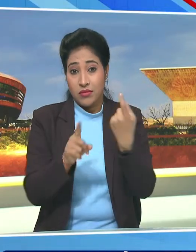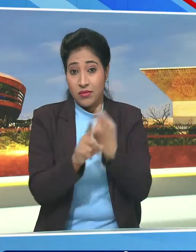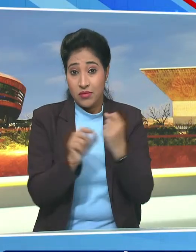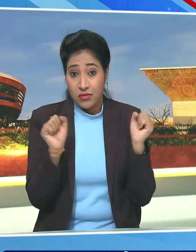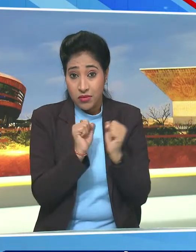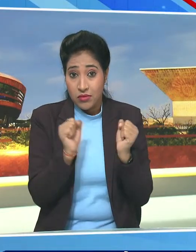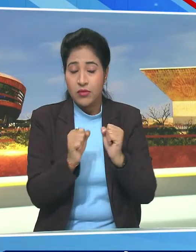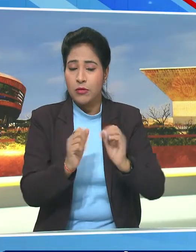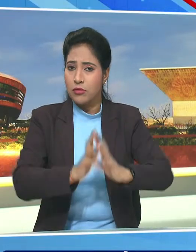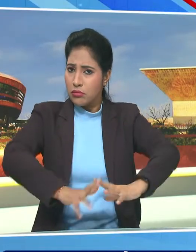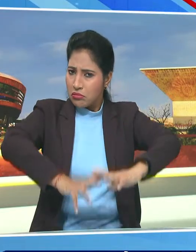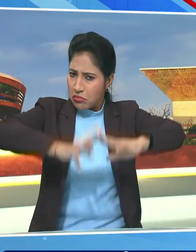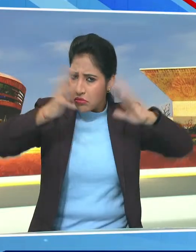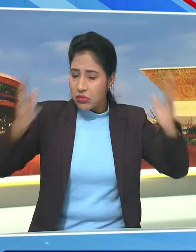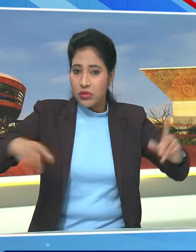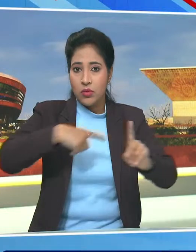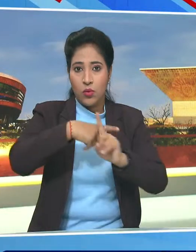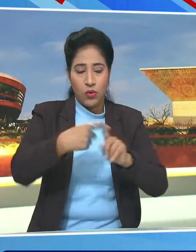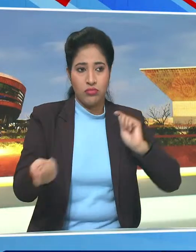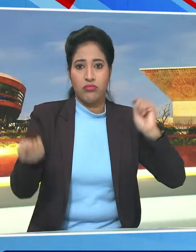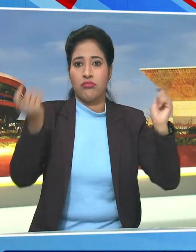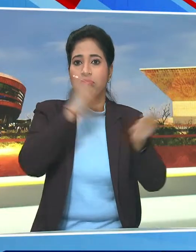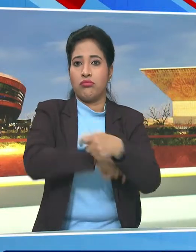बड़ा सकारात्मक बदलावाया है